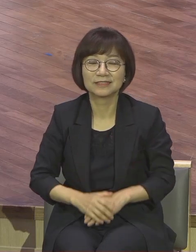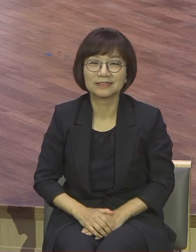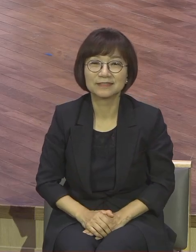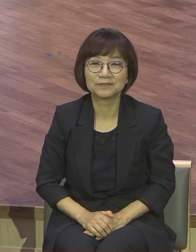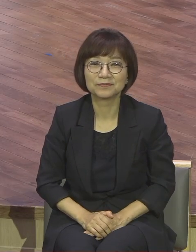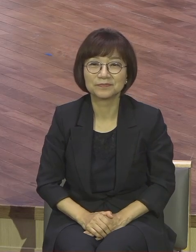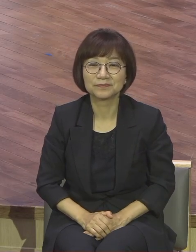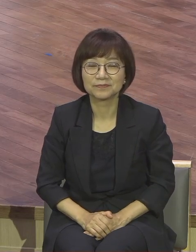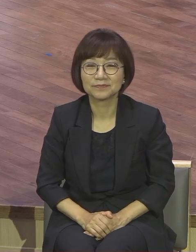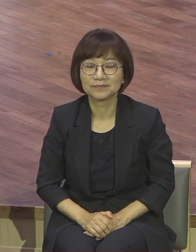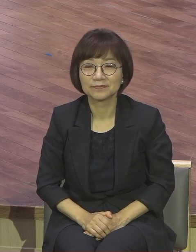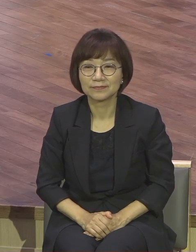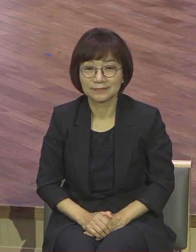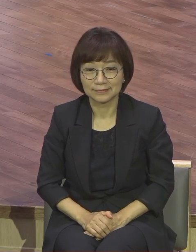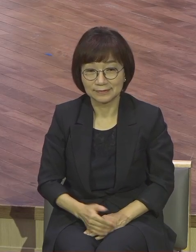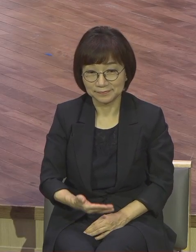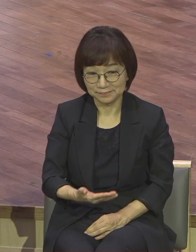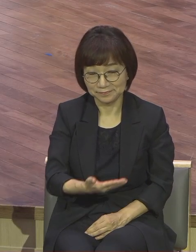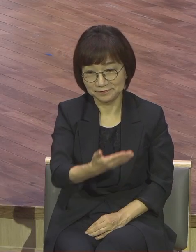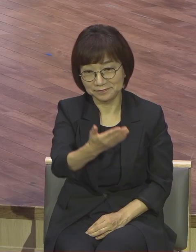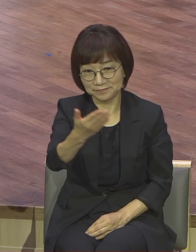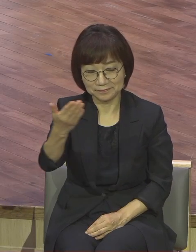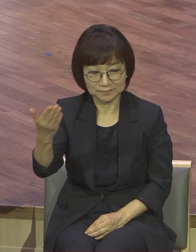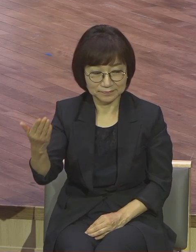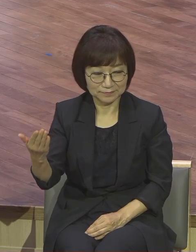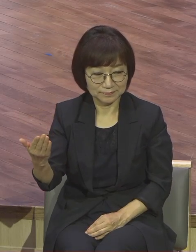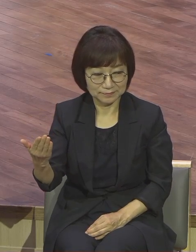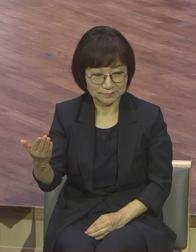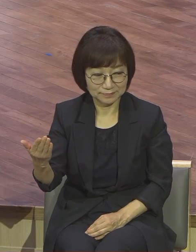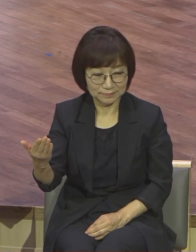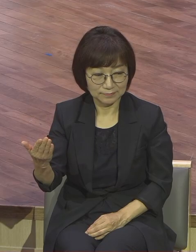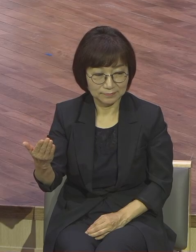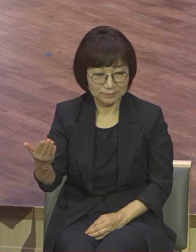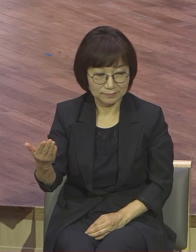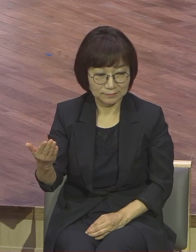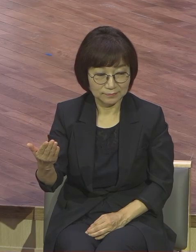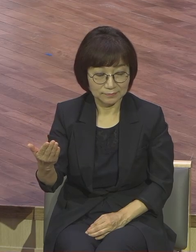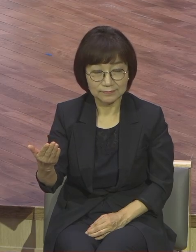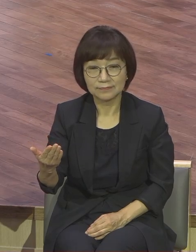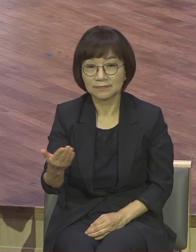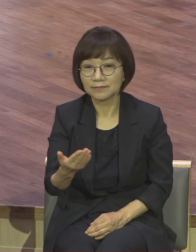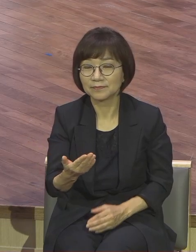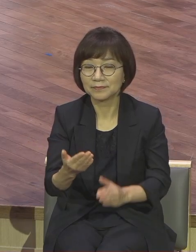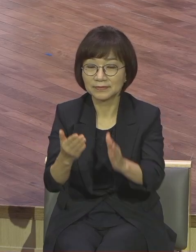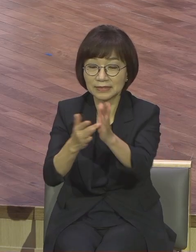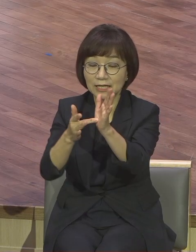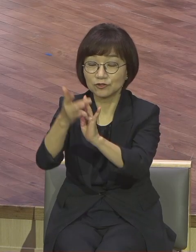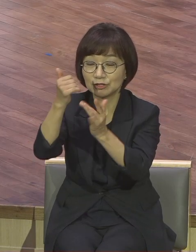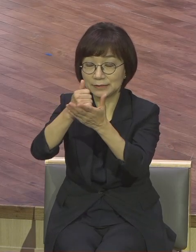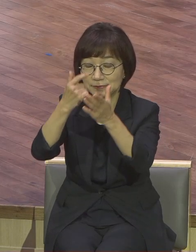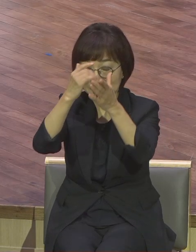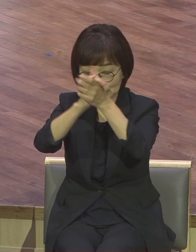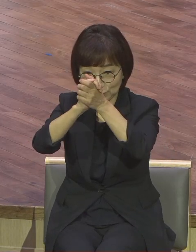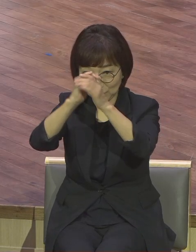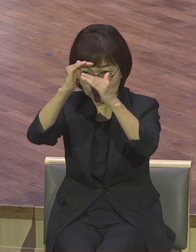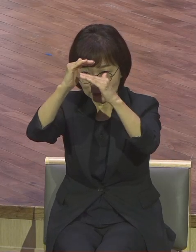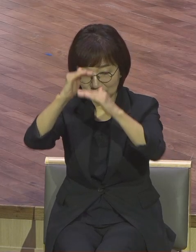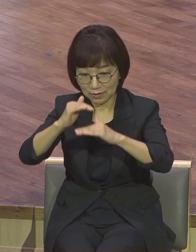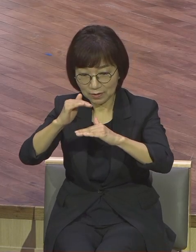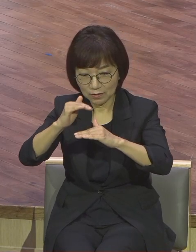인생을 디자인하시기 바랍니다 예수님의 기도를 보면요 2, 3, 7 나라 5천